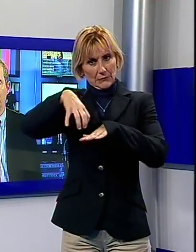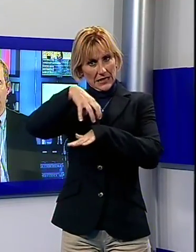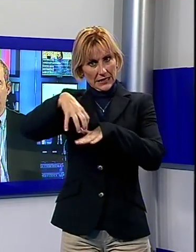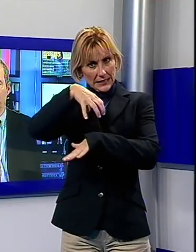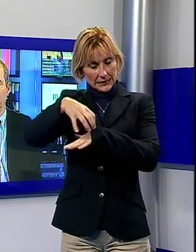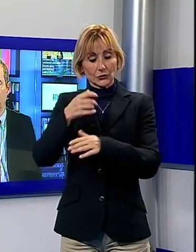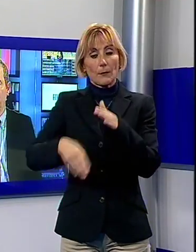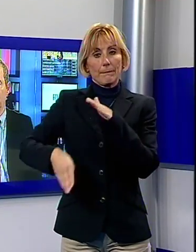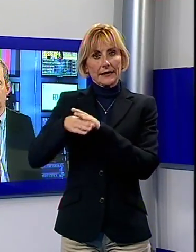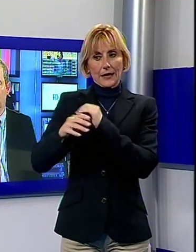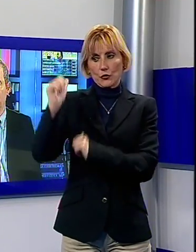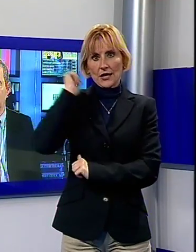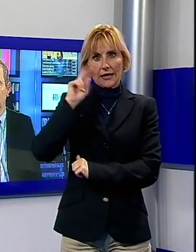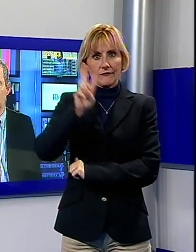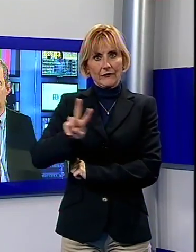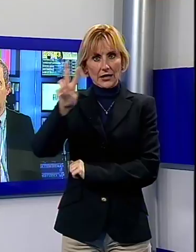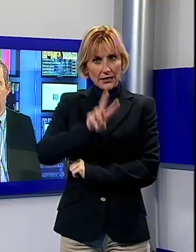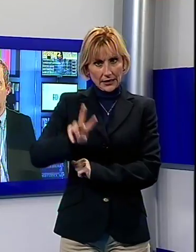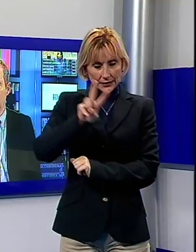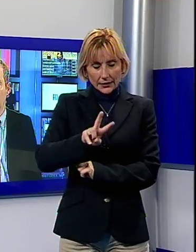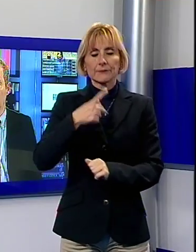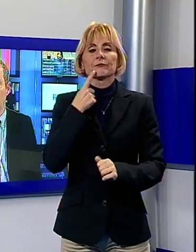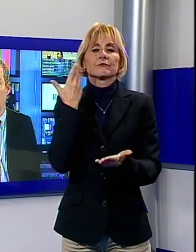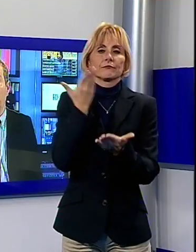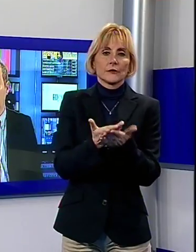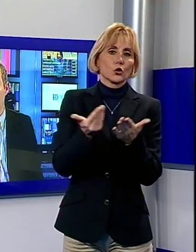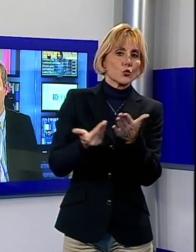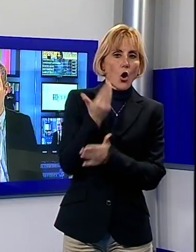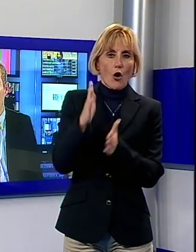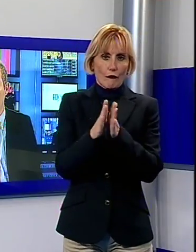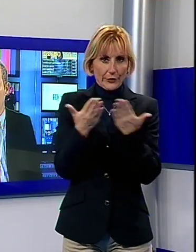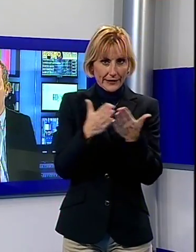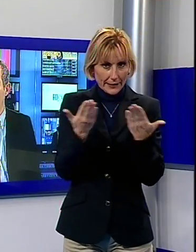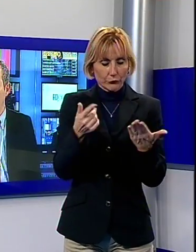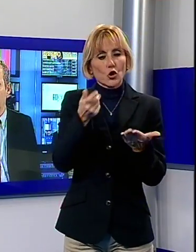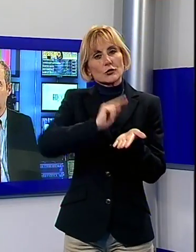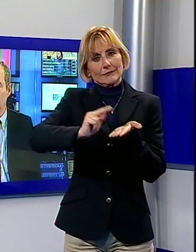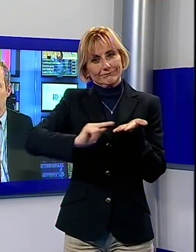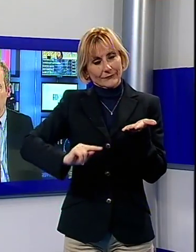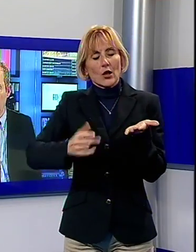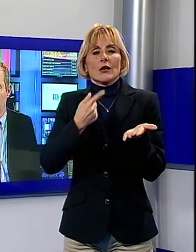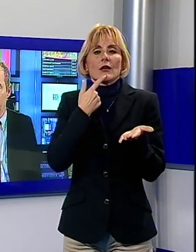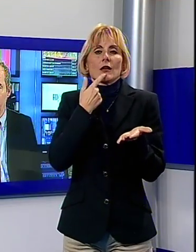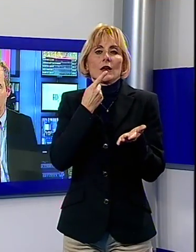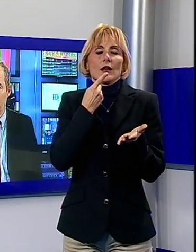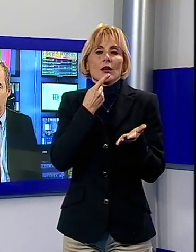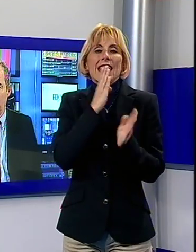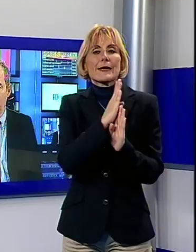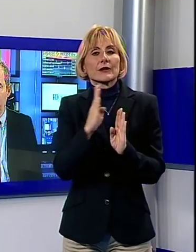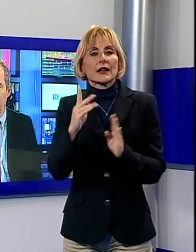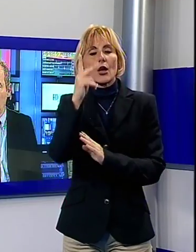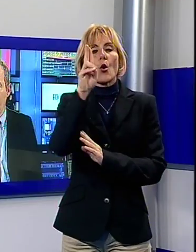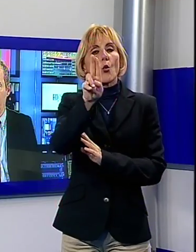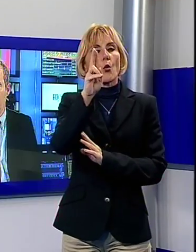ieri, da venerdì, Franceschini ha presentato il suo, che è anche scrittore oltre che il Ministro, presentato il suo ultimo libro alla